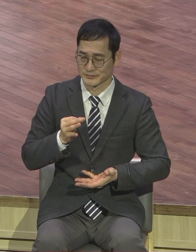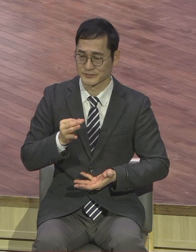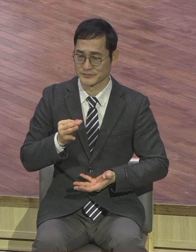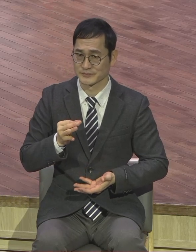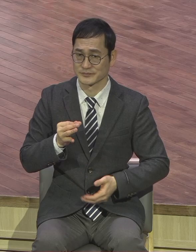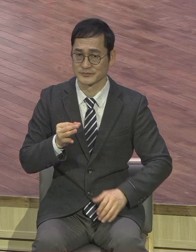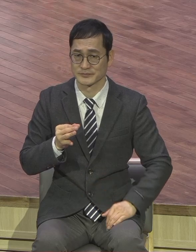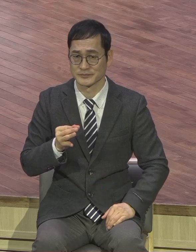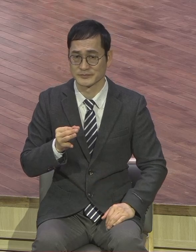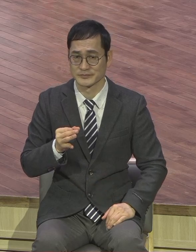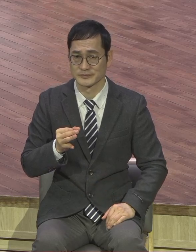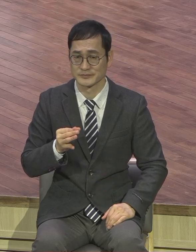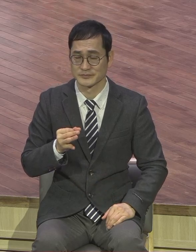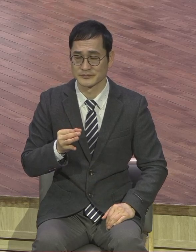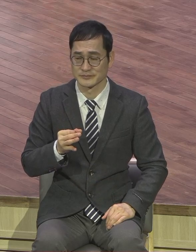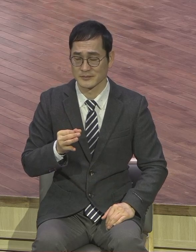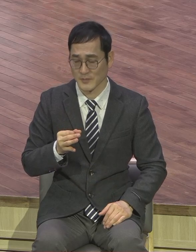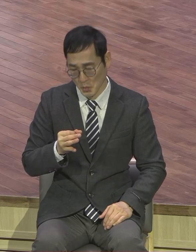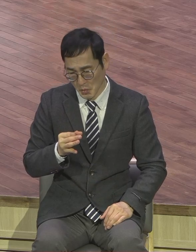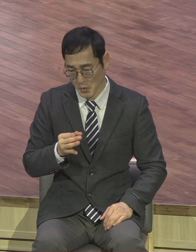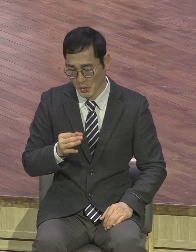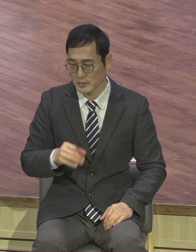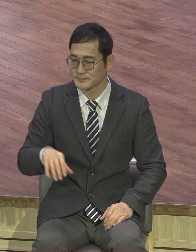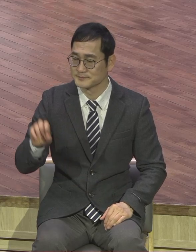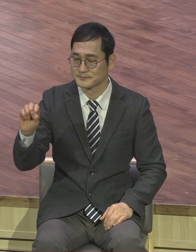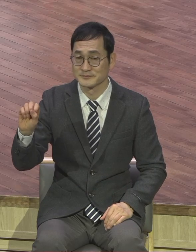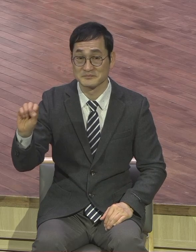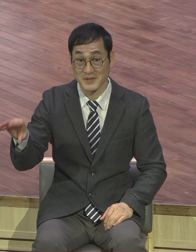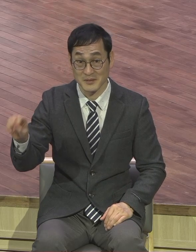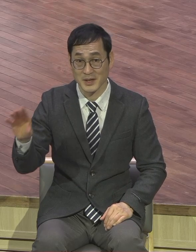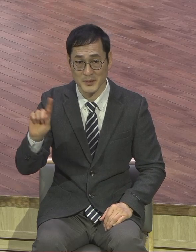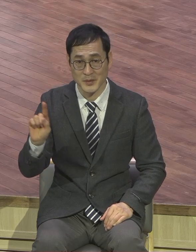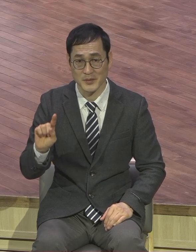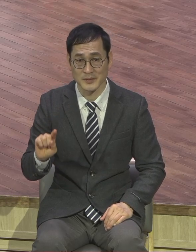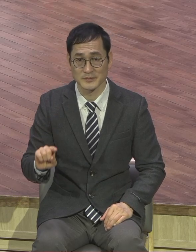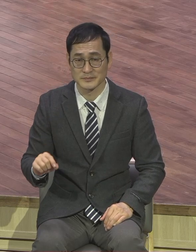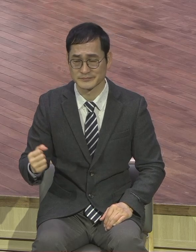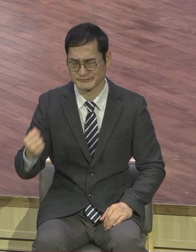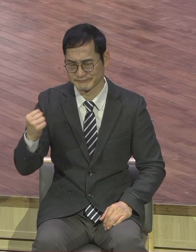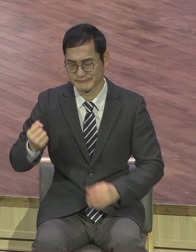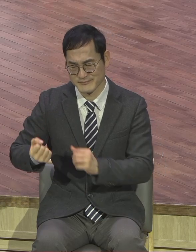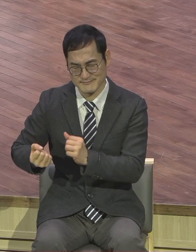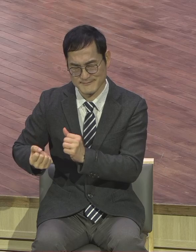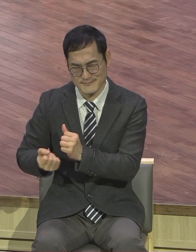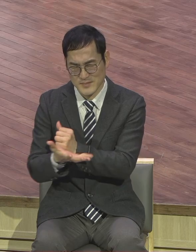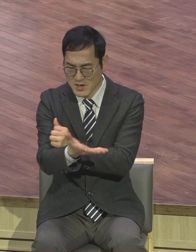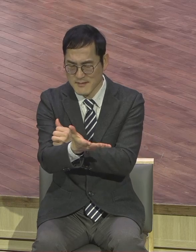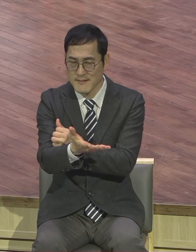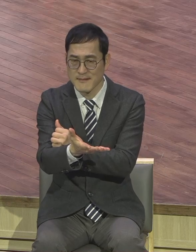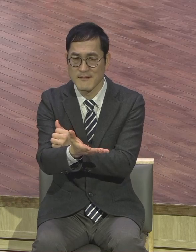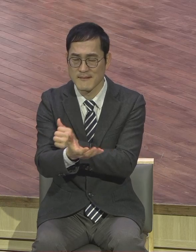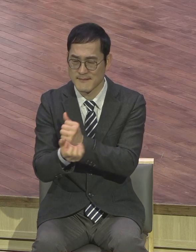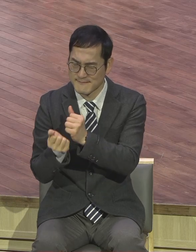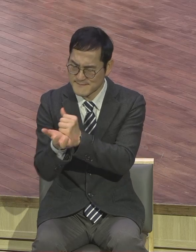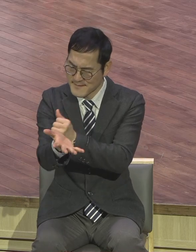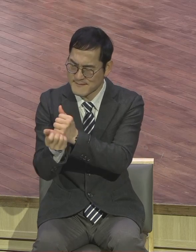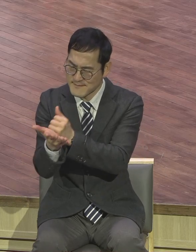끊임없이 끊임없이 정말 영향력을 입히는 이 의사 세계에서